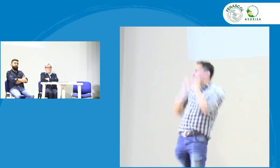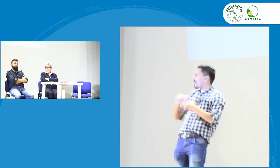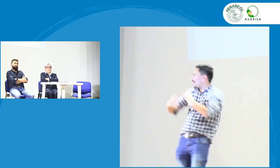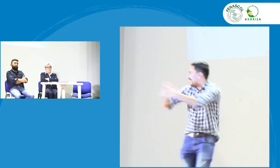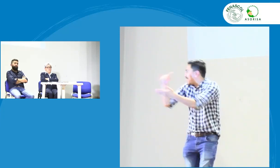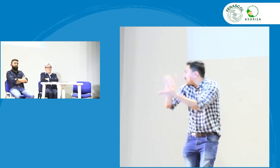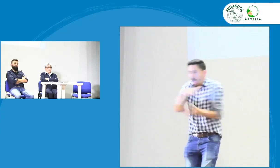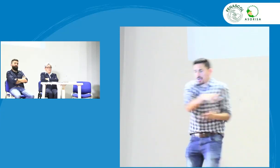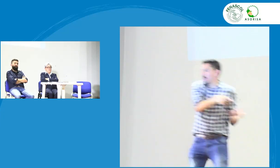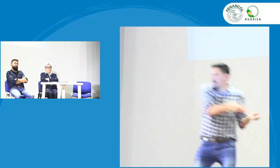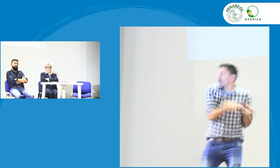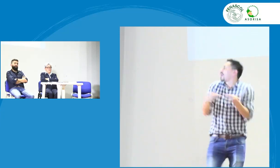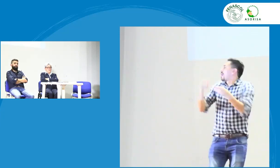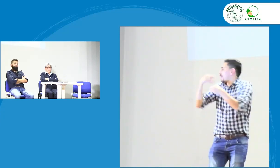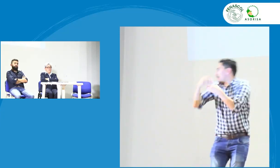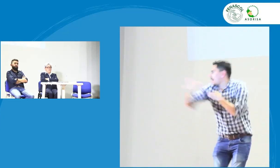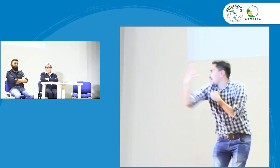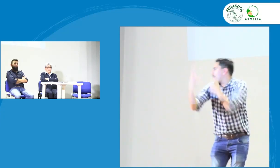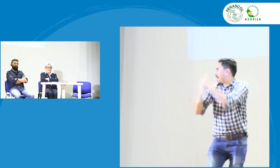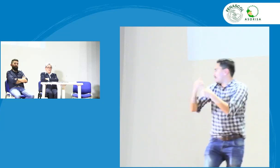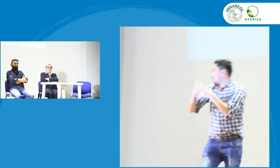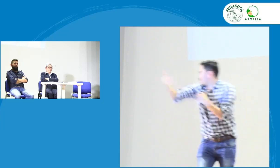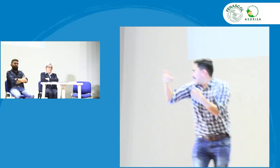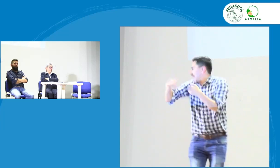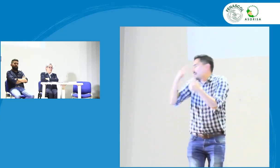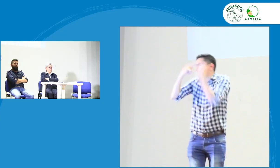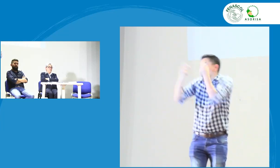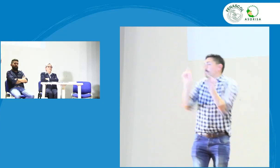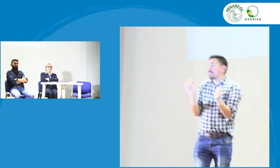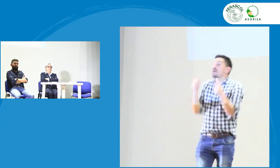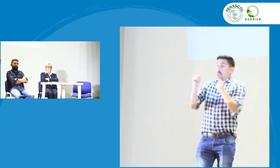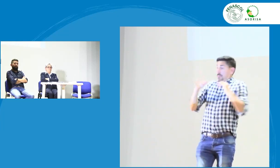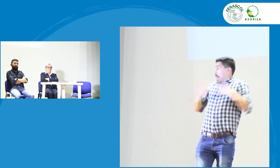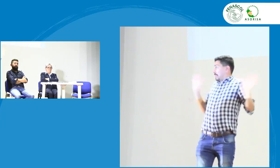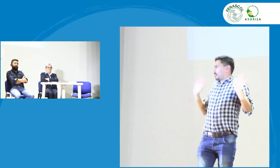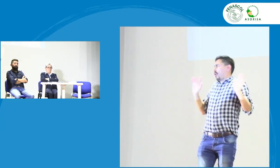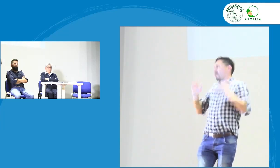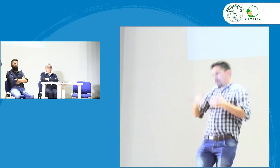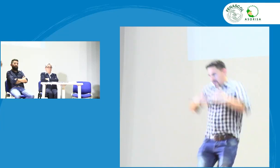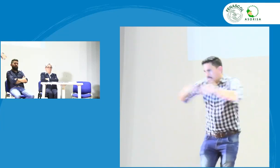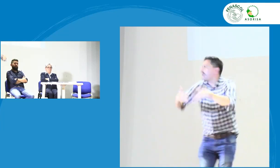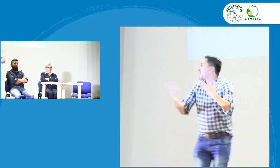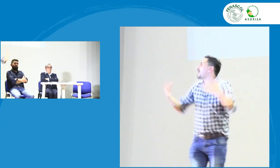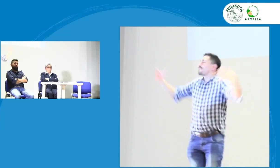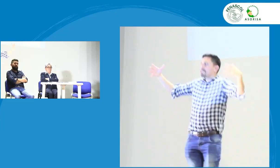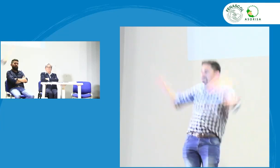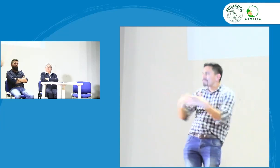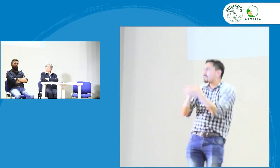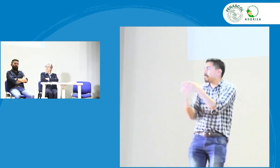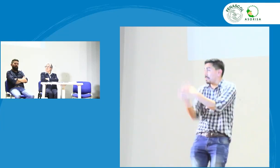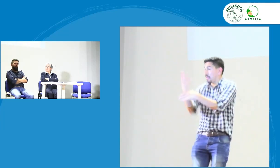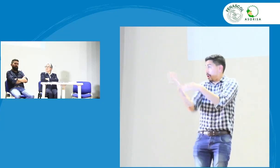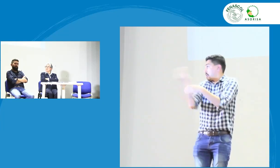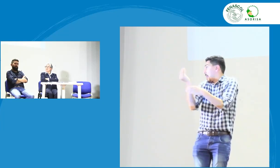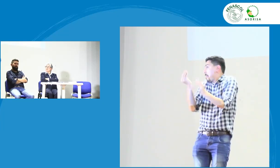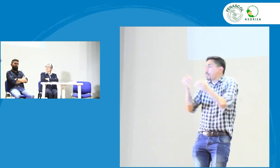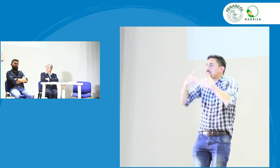Diego decía es importante la adquisición de los niños en esa primera etapa y en esa primera infancia entonces